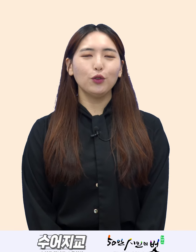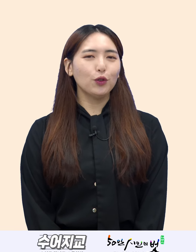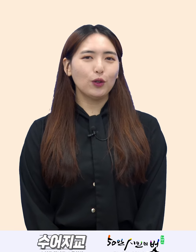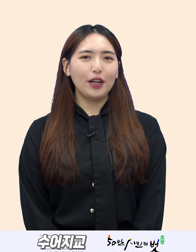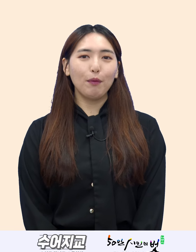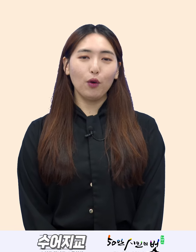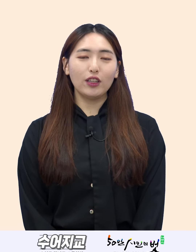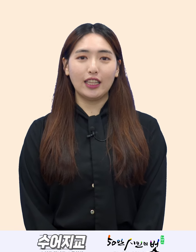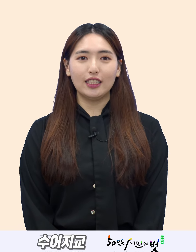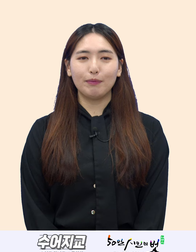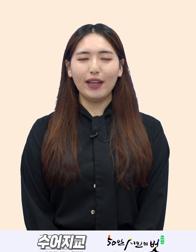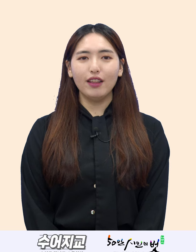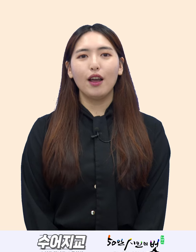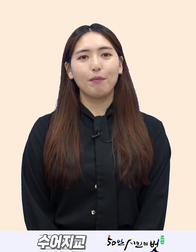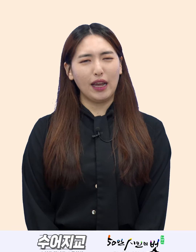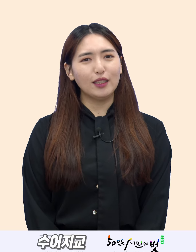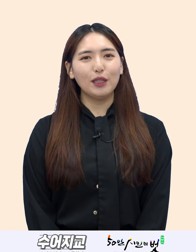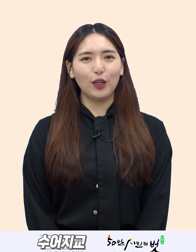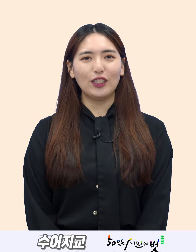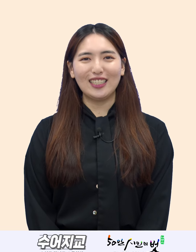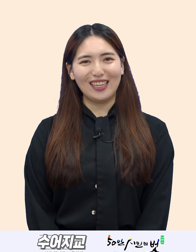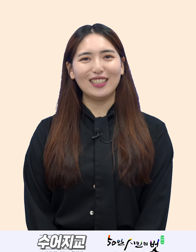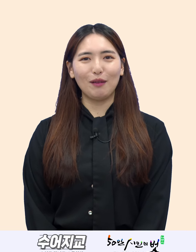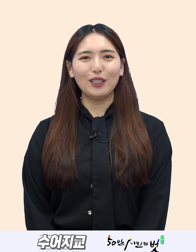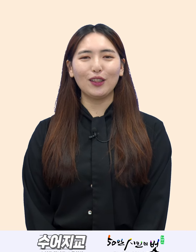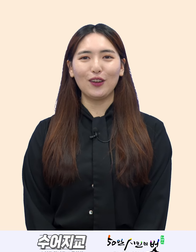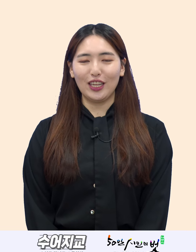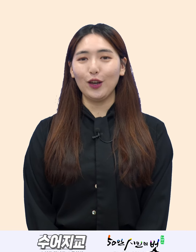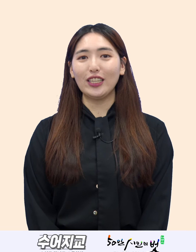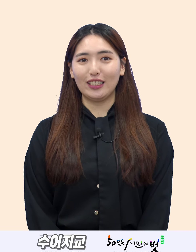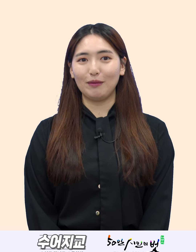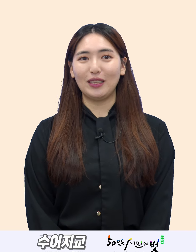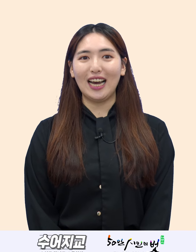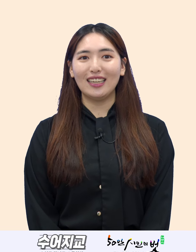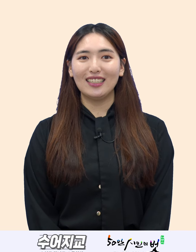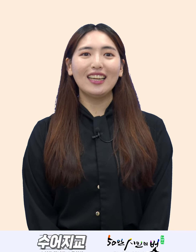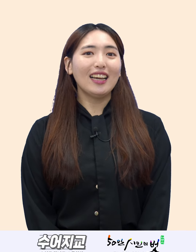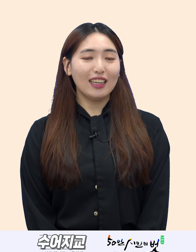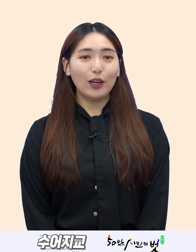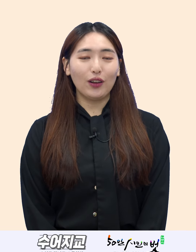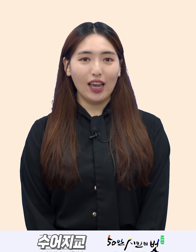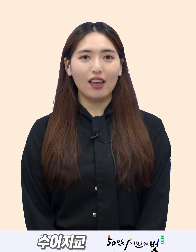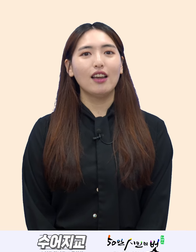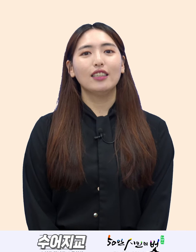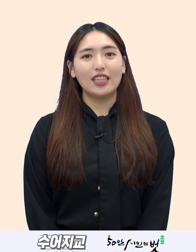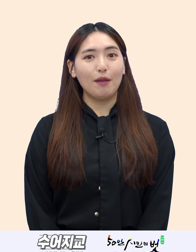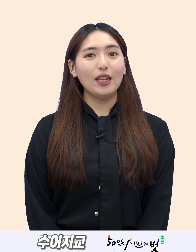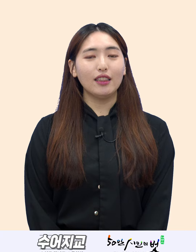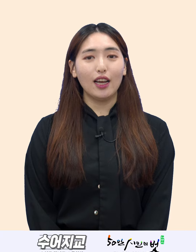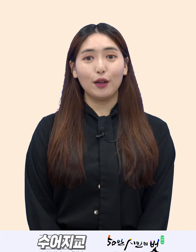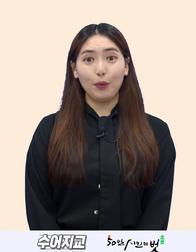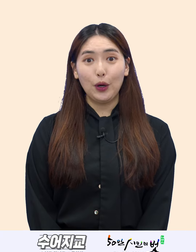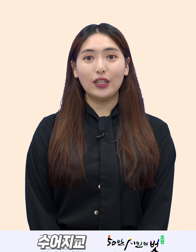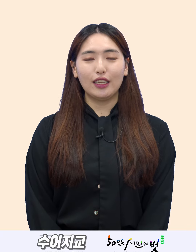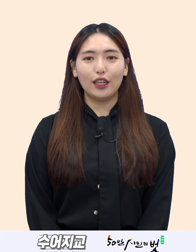운동을 해본 건 아니지만 배드민턴이 제일 재밌었던 기억이 있습니다 이렇게 재미있다를 표현할 때